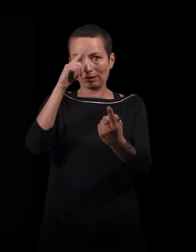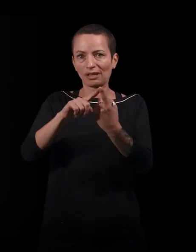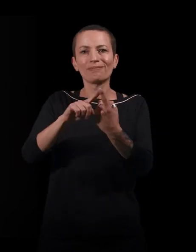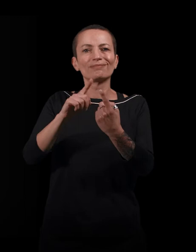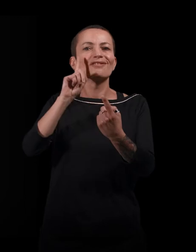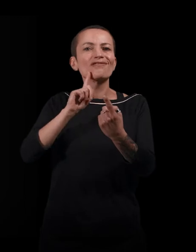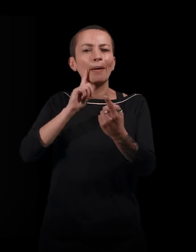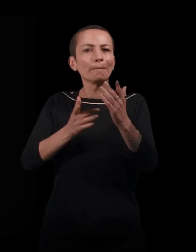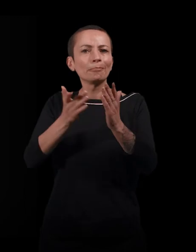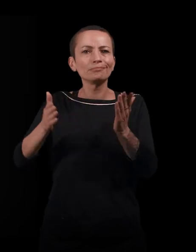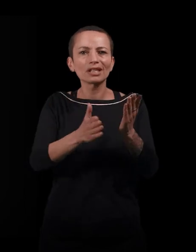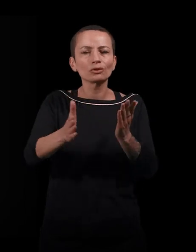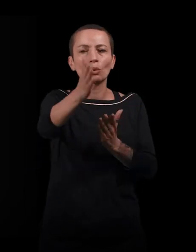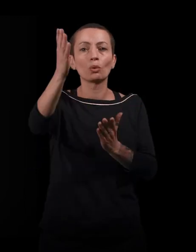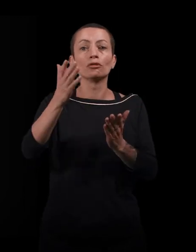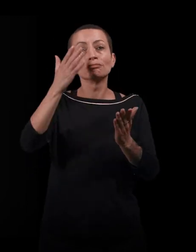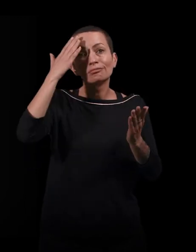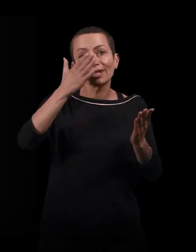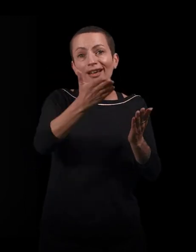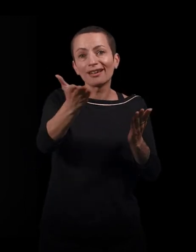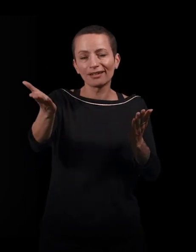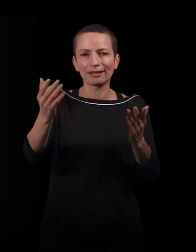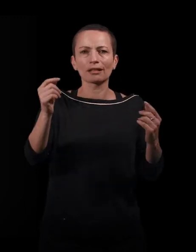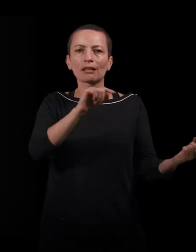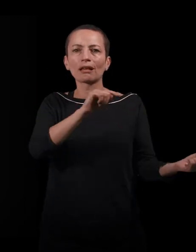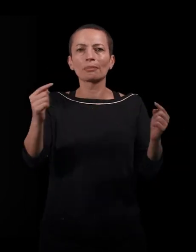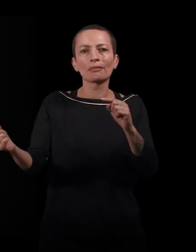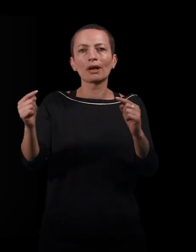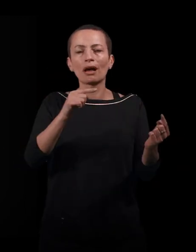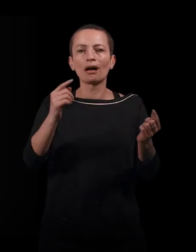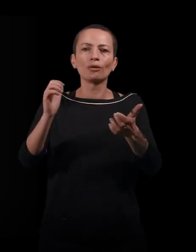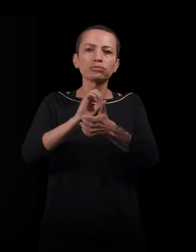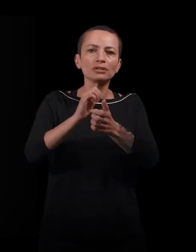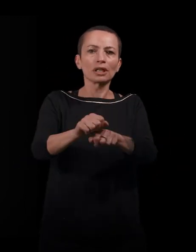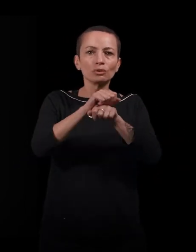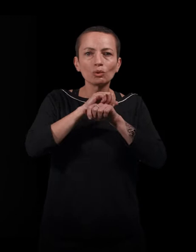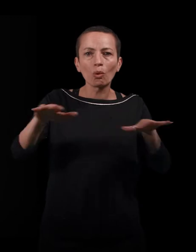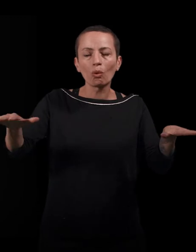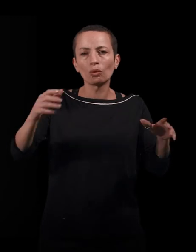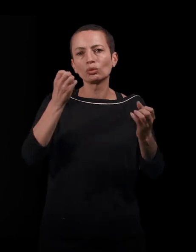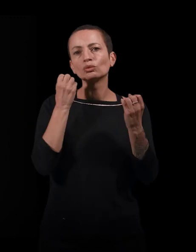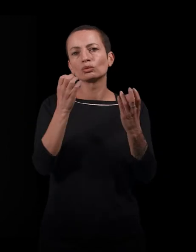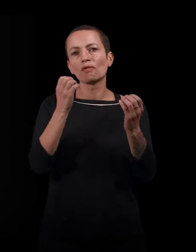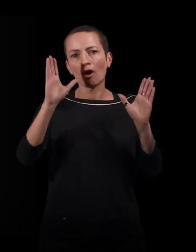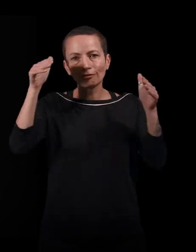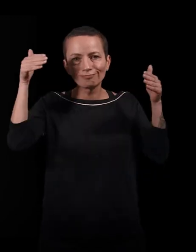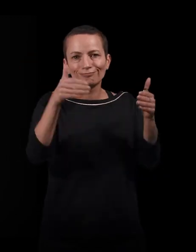migrations féminines. Comme vous le savez, les débats et les publications traitent des migrations